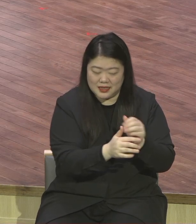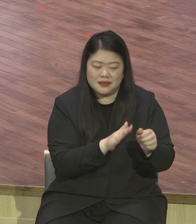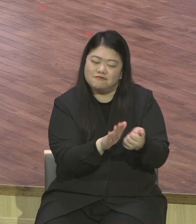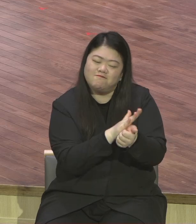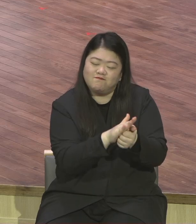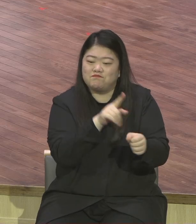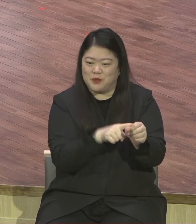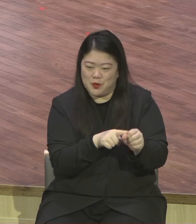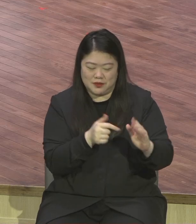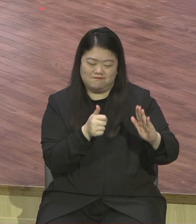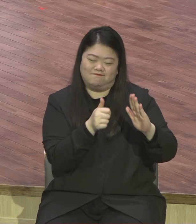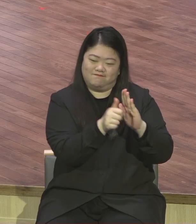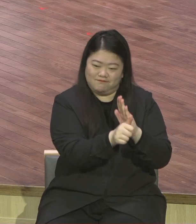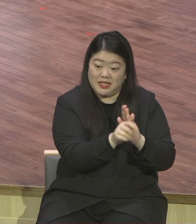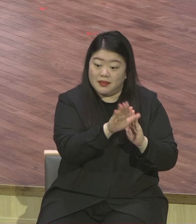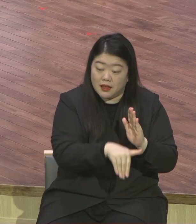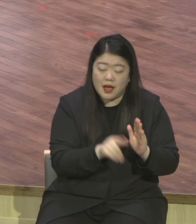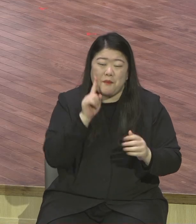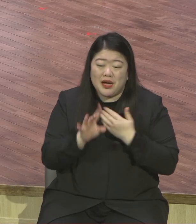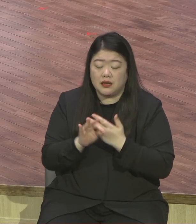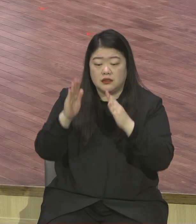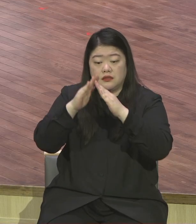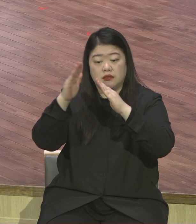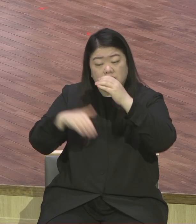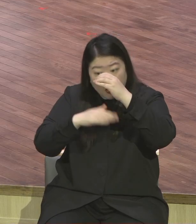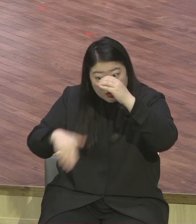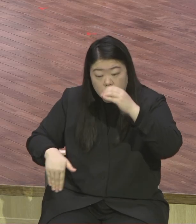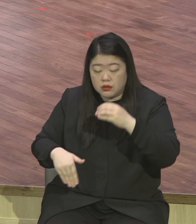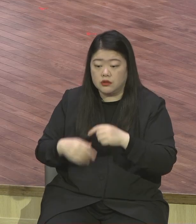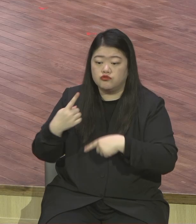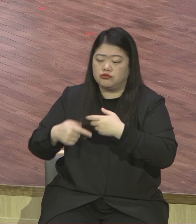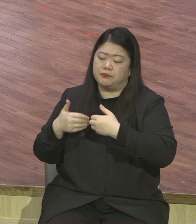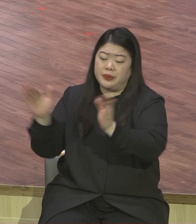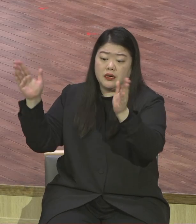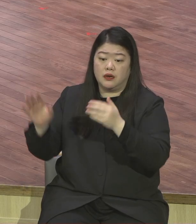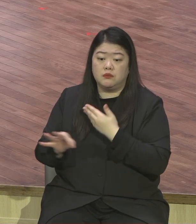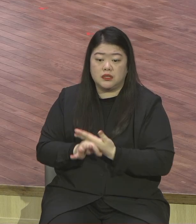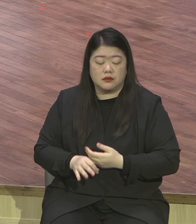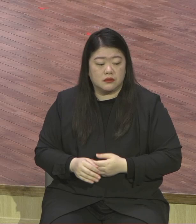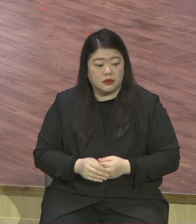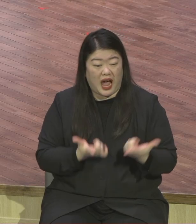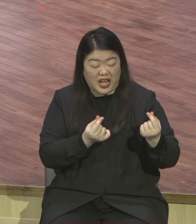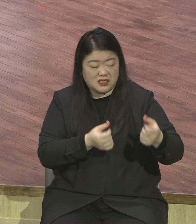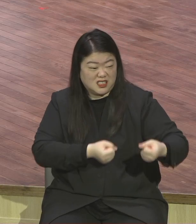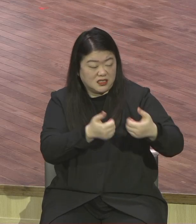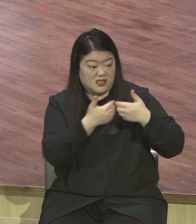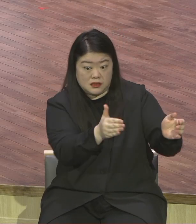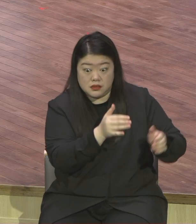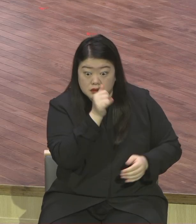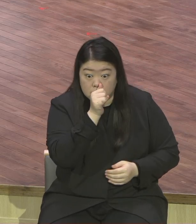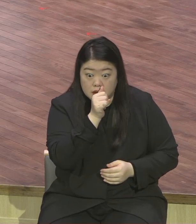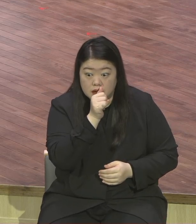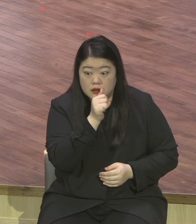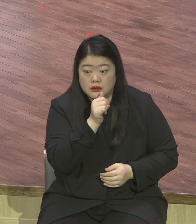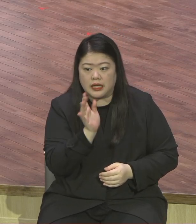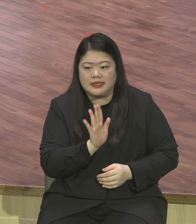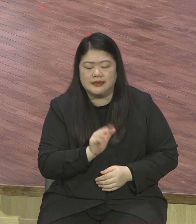그렇습니다 자기를 낮추는 사역자는 다 자기를 낮춰야 돼요 높였다가는 사고나지요